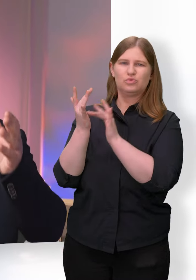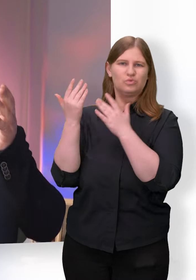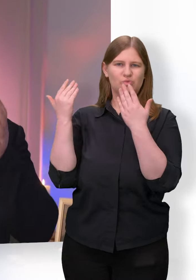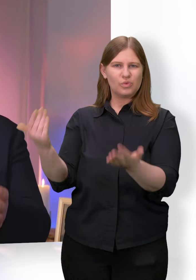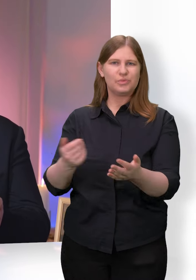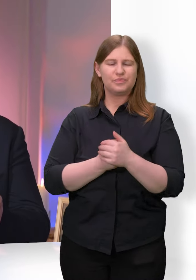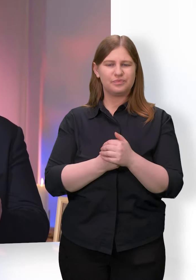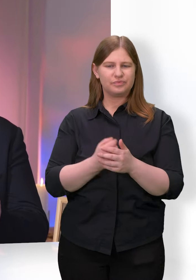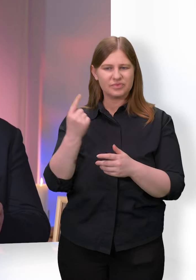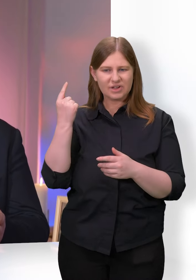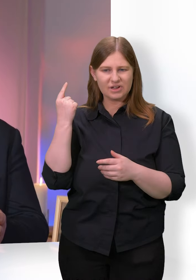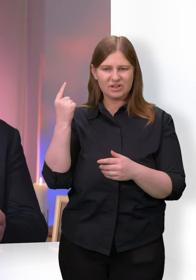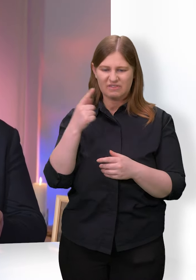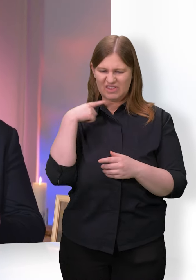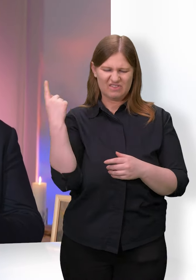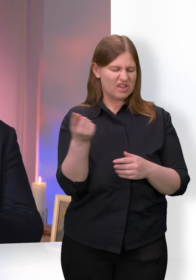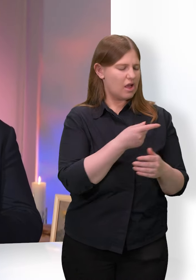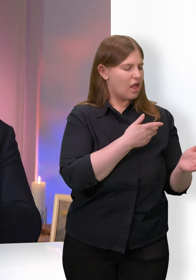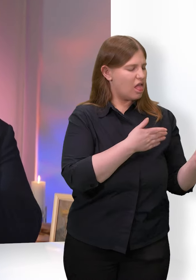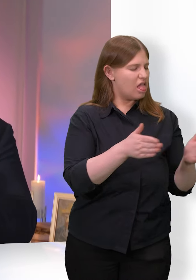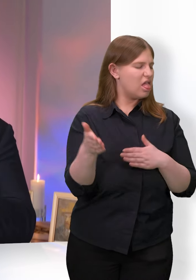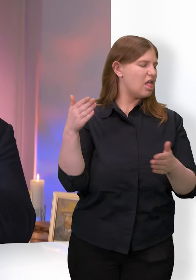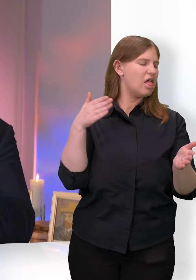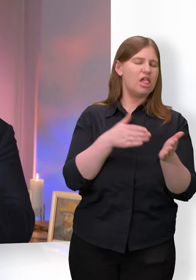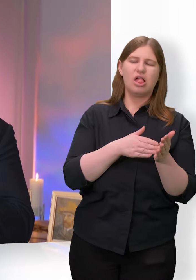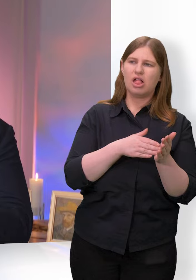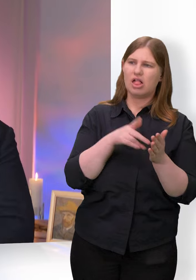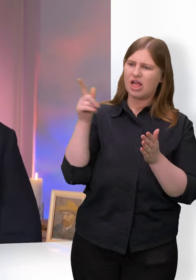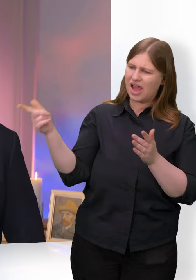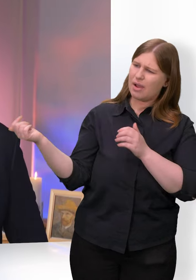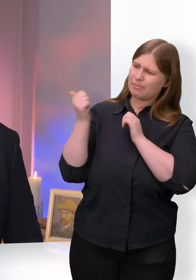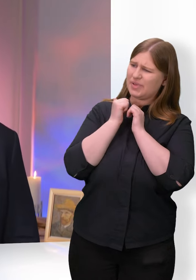Er begleitet, wenn wir am Ende sind und lässt dadurch neue Hoffnung entstehen.